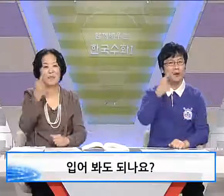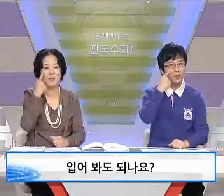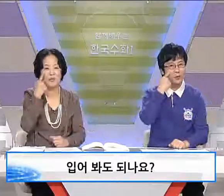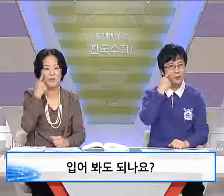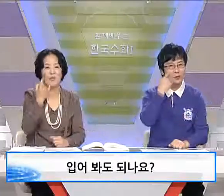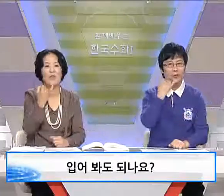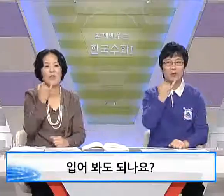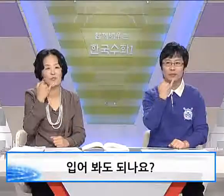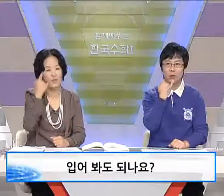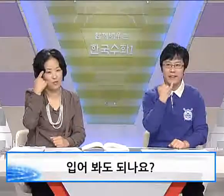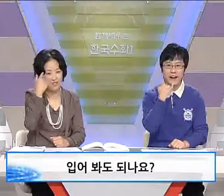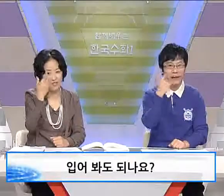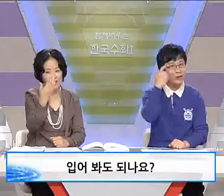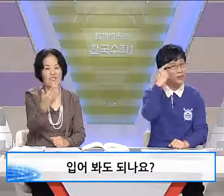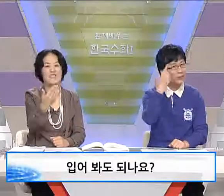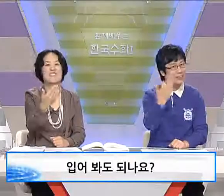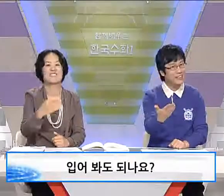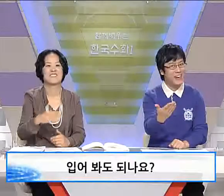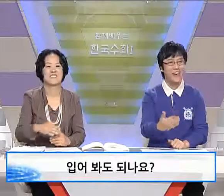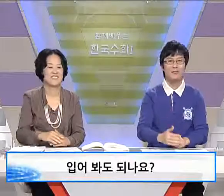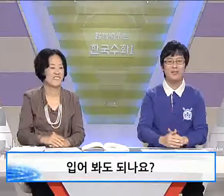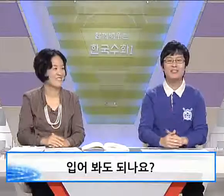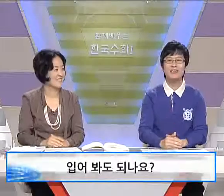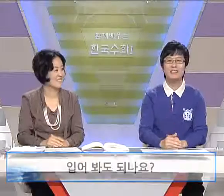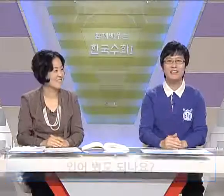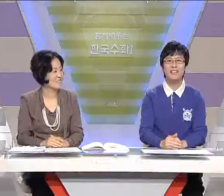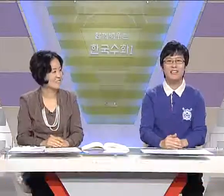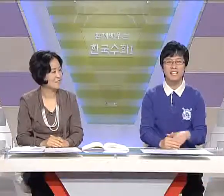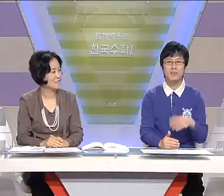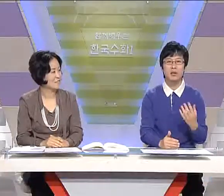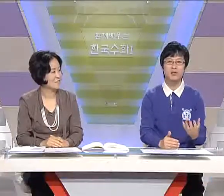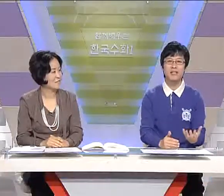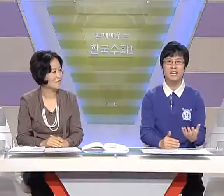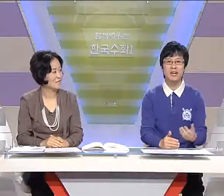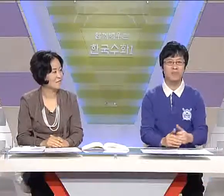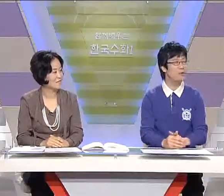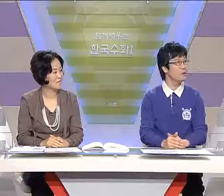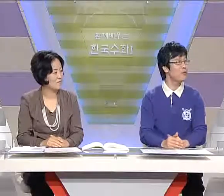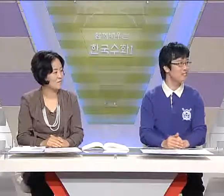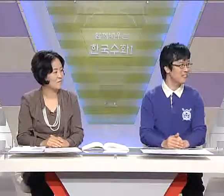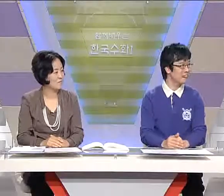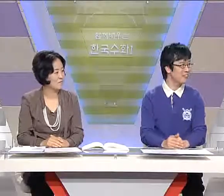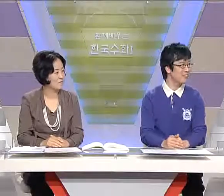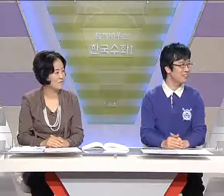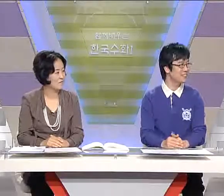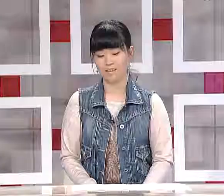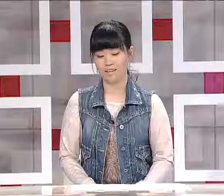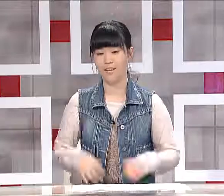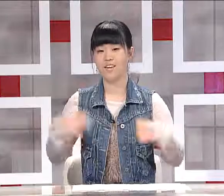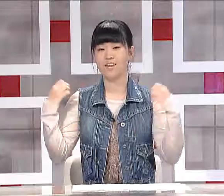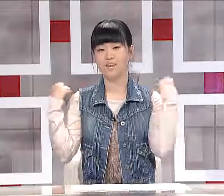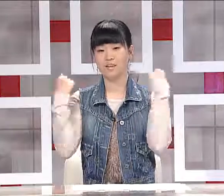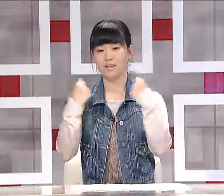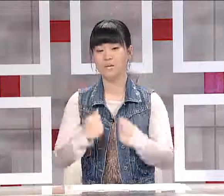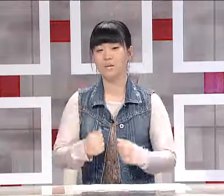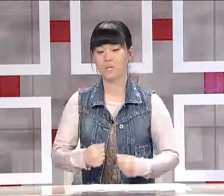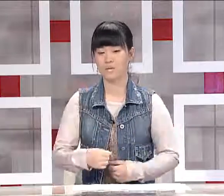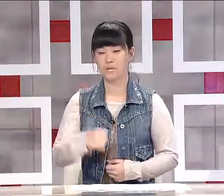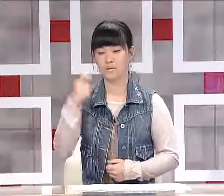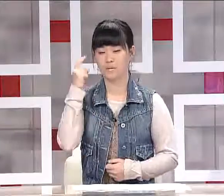입어봐도 되나요? 네. 우리 현진 학생이 입어봐도 되나요? 한번 표현해 보실까요? 네. 입어봐도